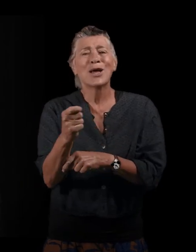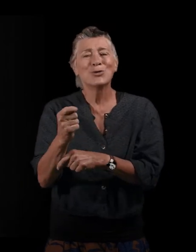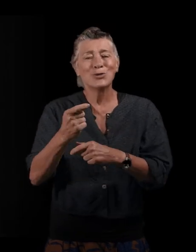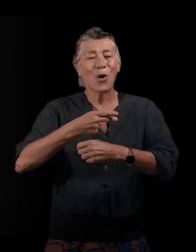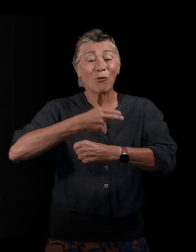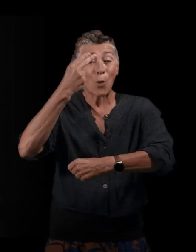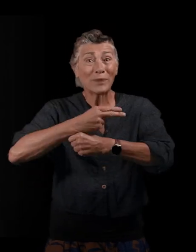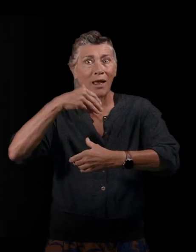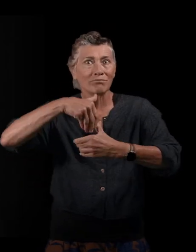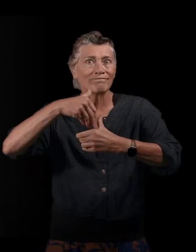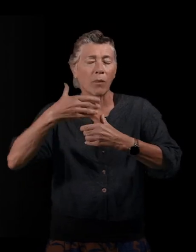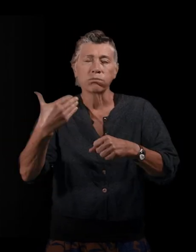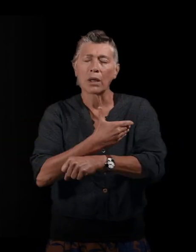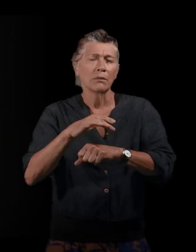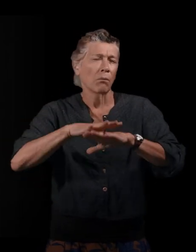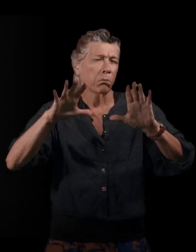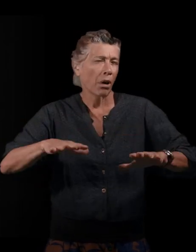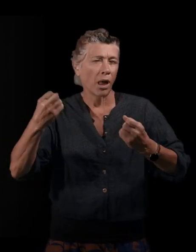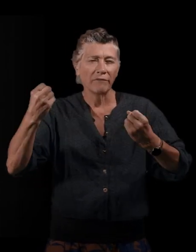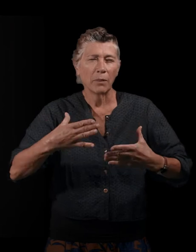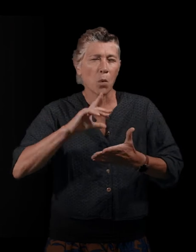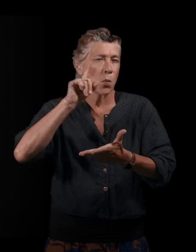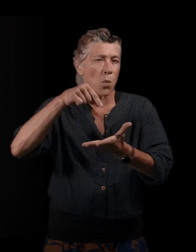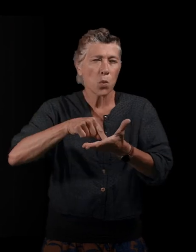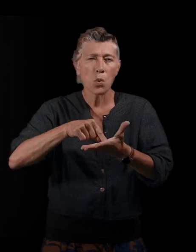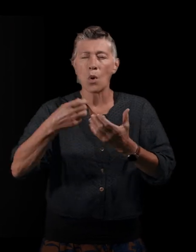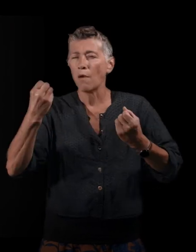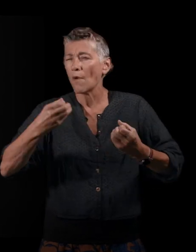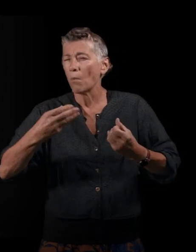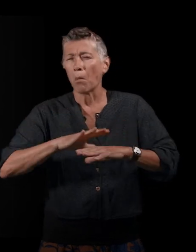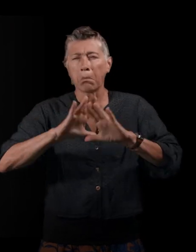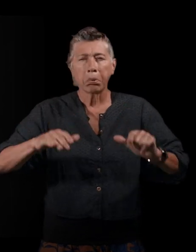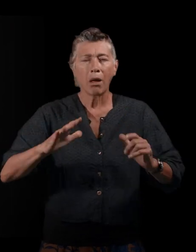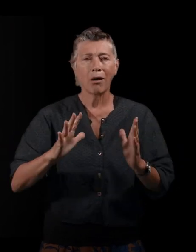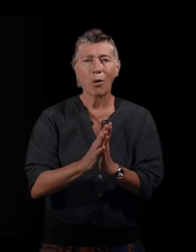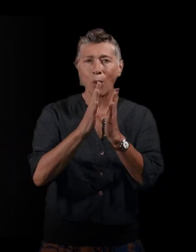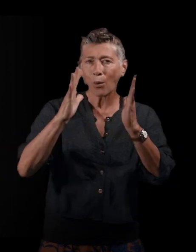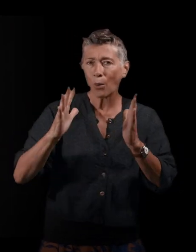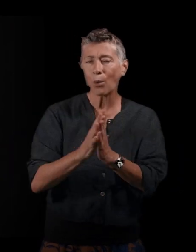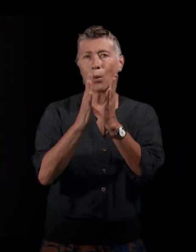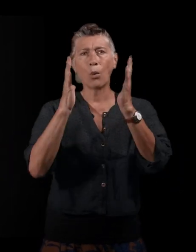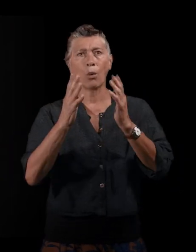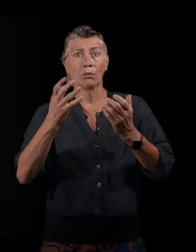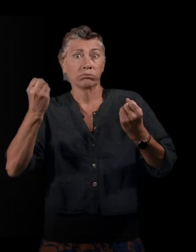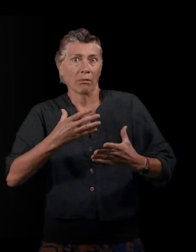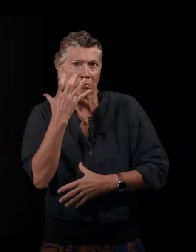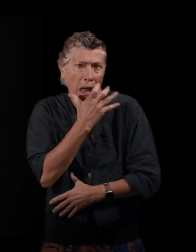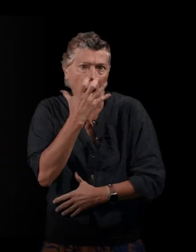marge, dans la frontière. C'est un lieu où il se passe énormément de choses. Il y a des rencontres, il y a des drames, des opportunités.